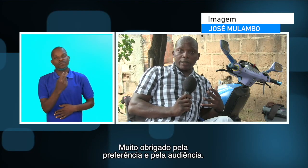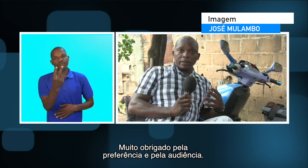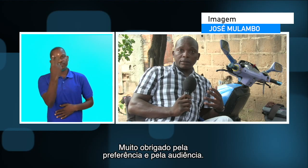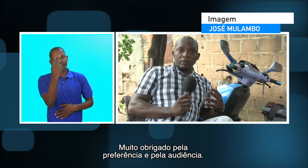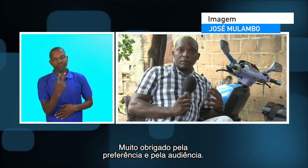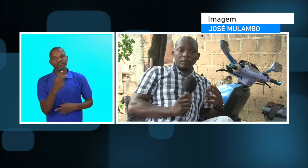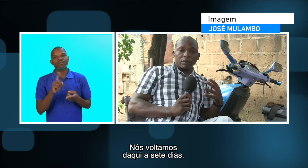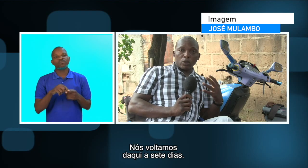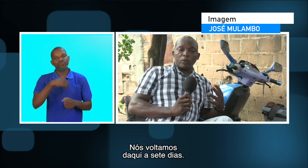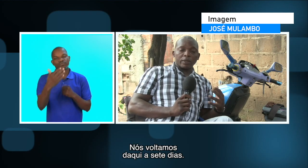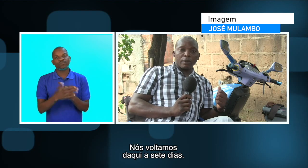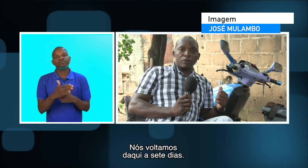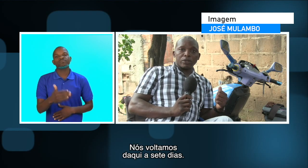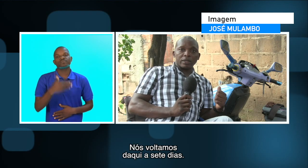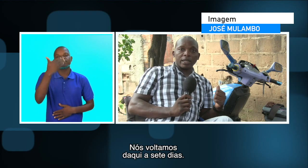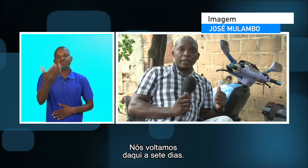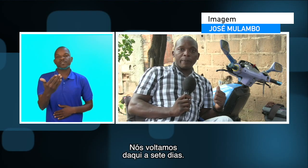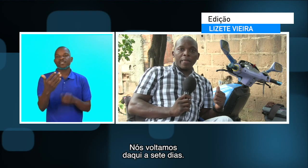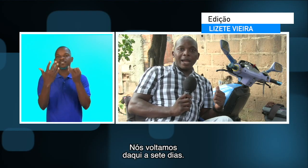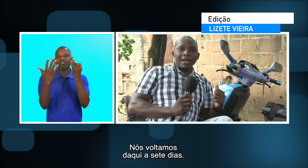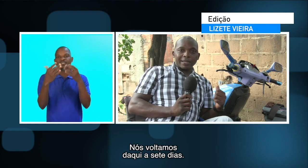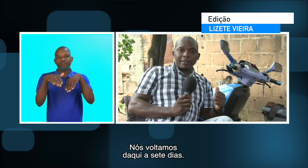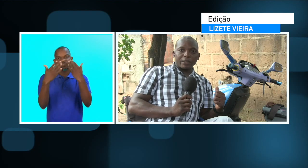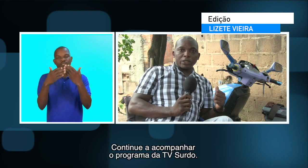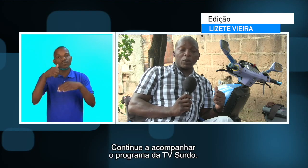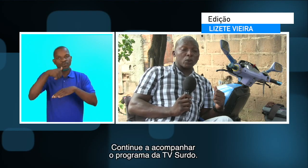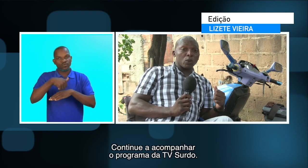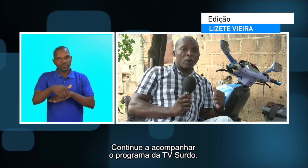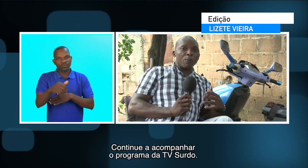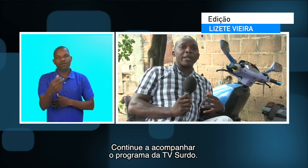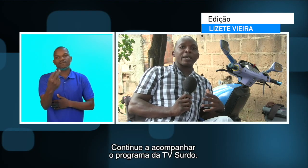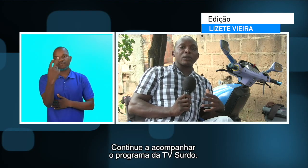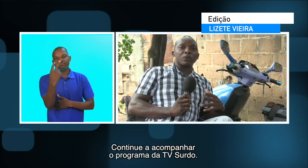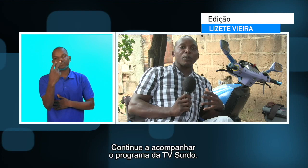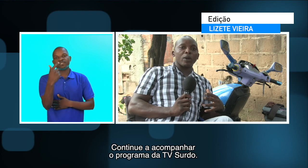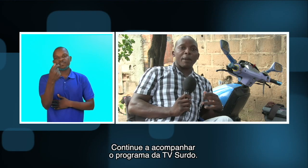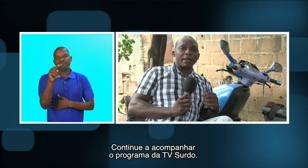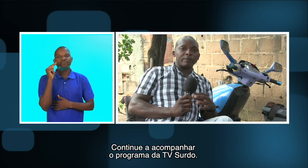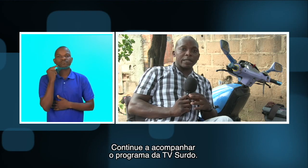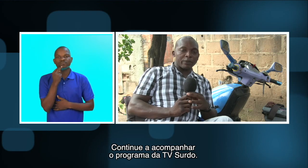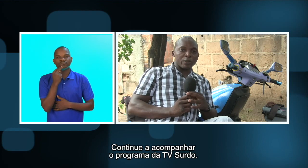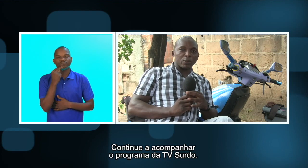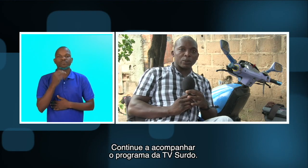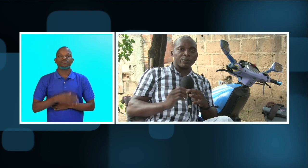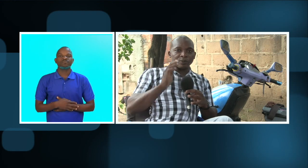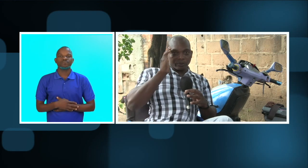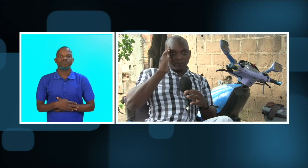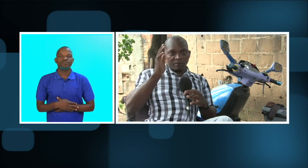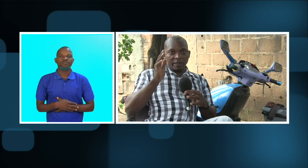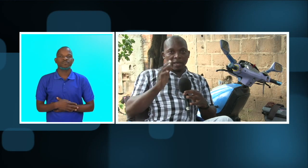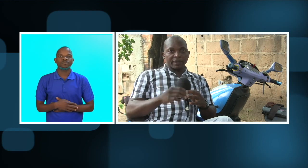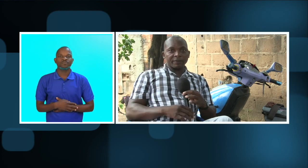audiência nós voltamos daqui a sete dias e continuo acompanhando o programa da TV Surdo